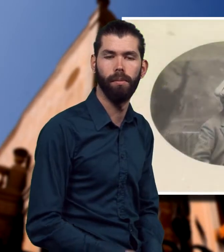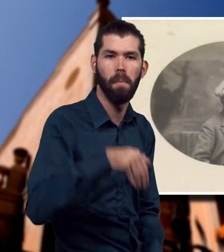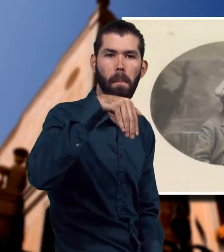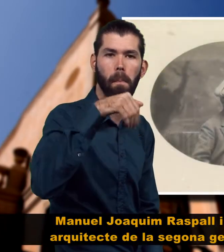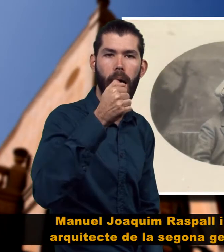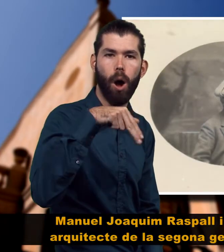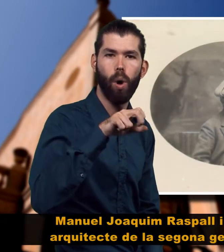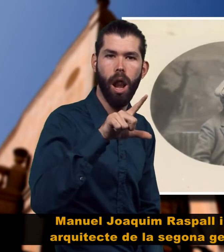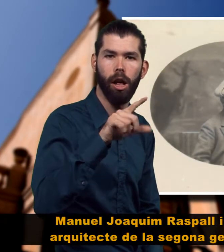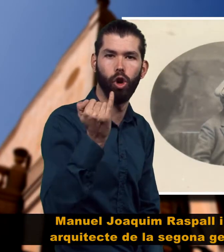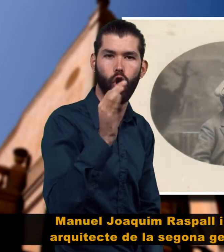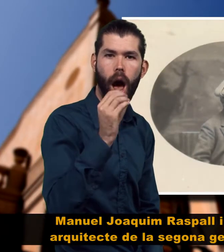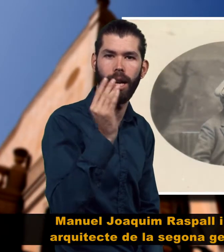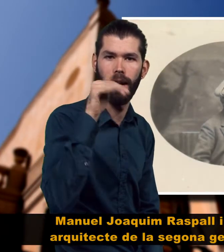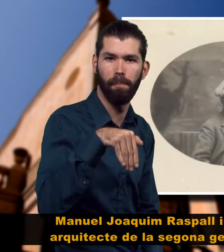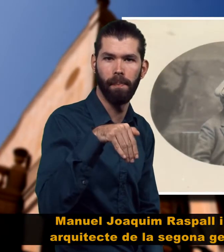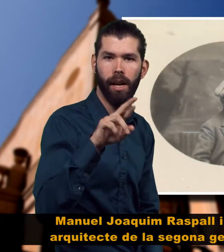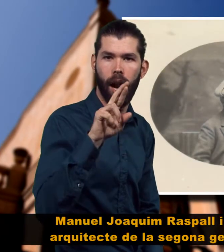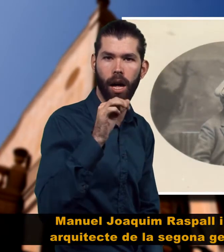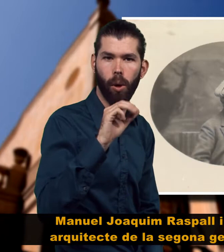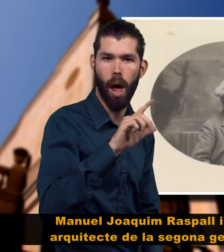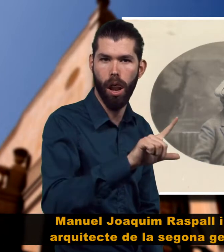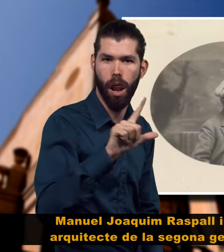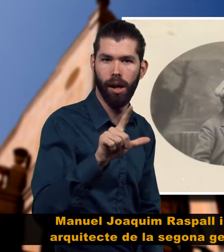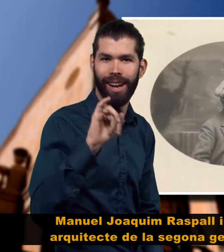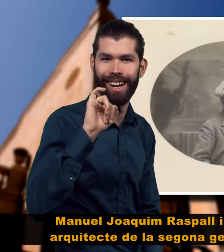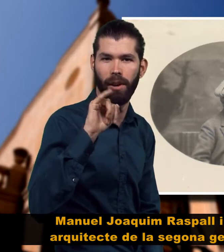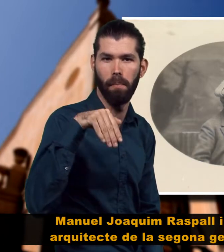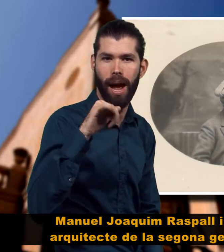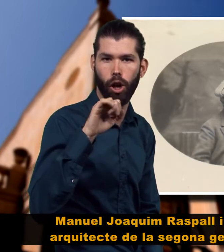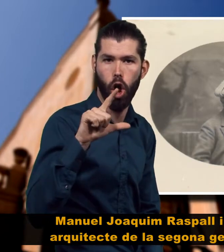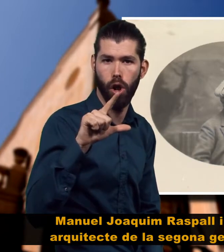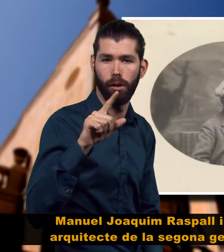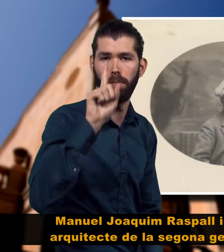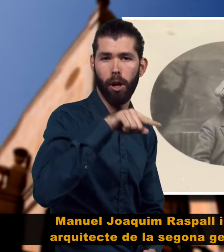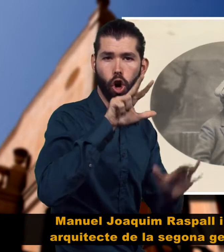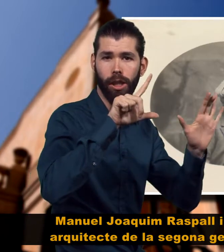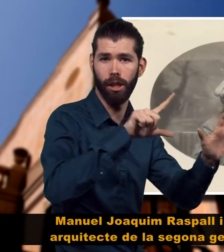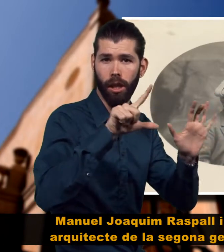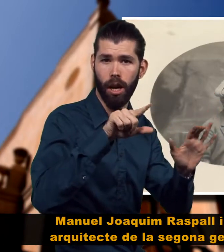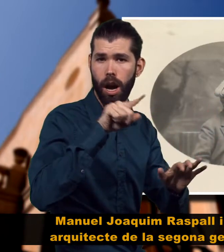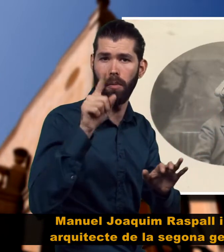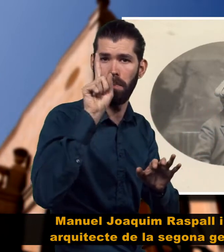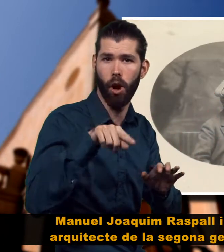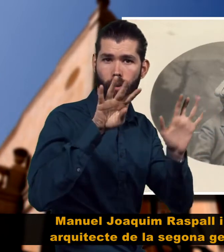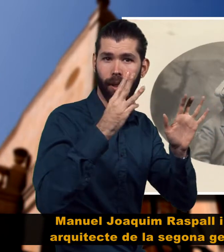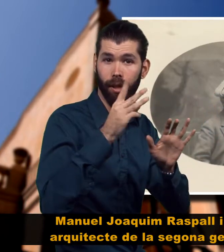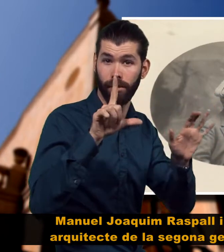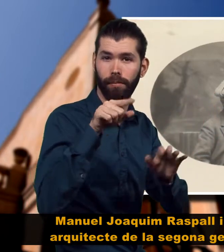Manuel Joaquim Raspai i Mayol, 1877-1937, arquitecte de la segona generació